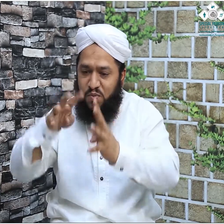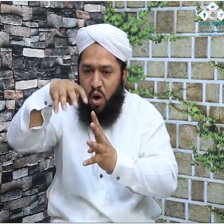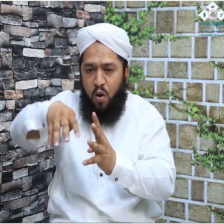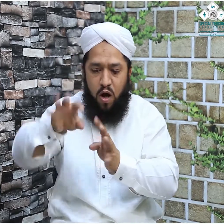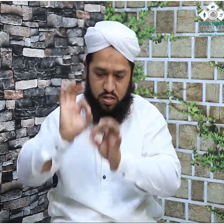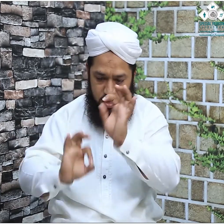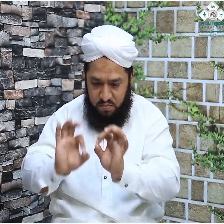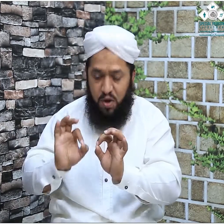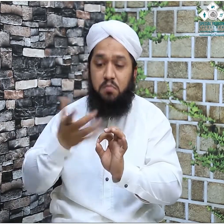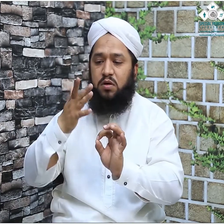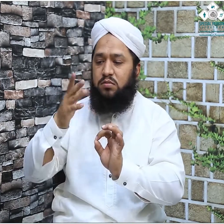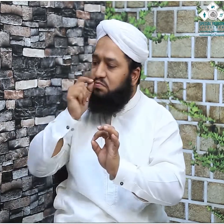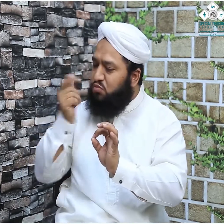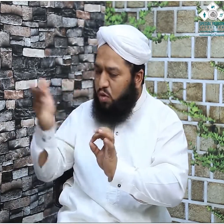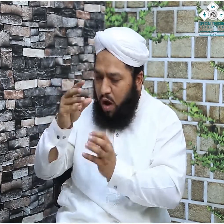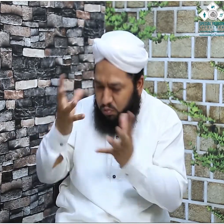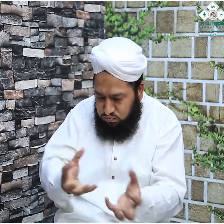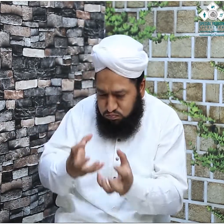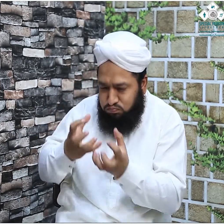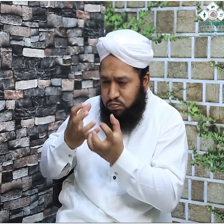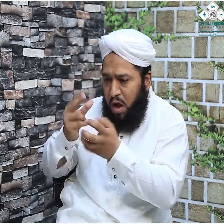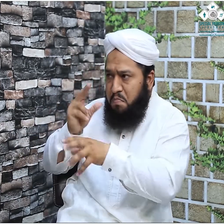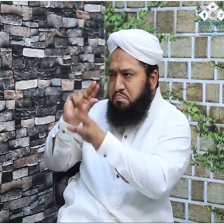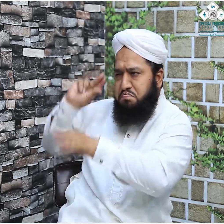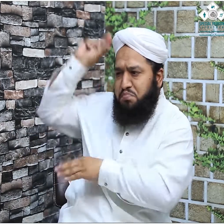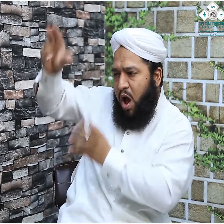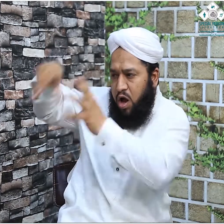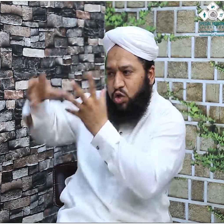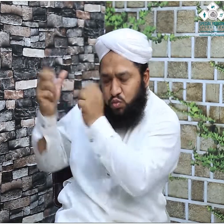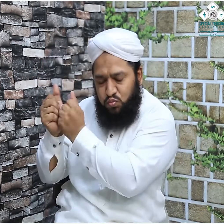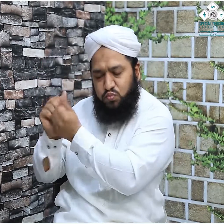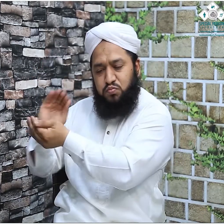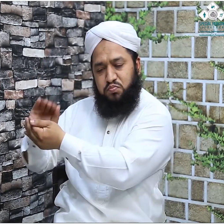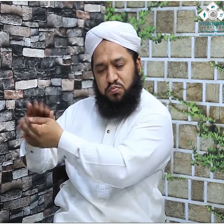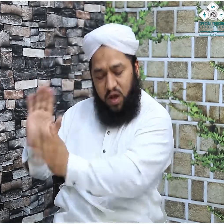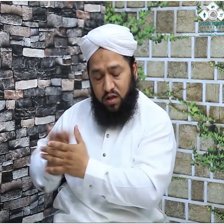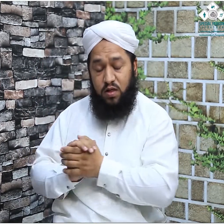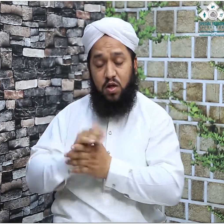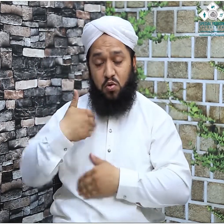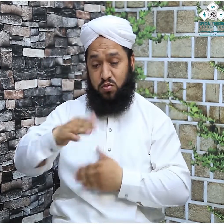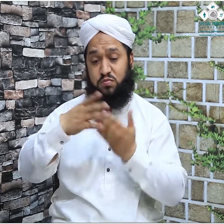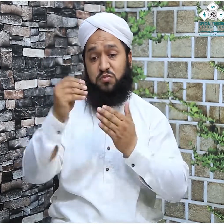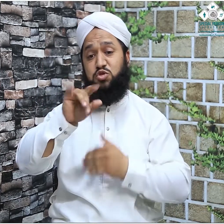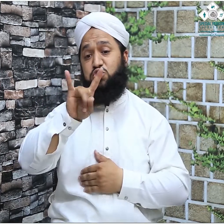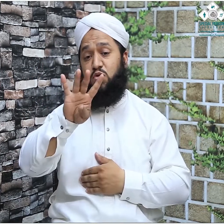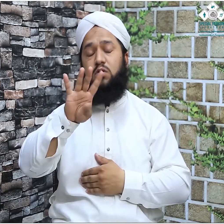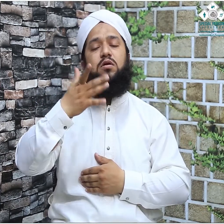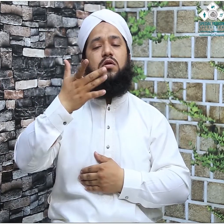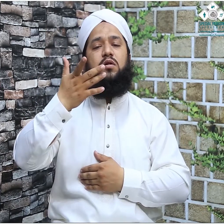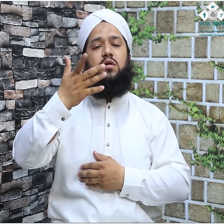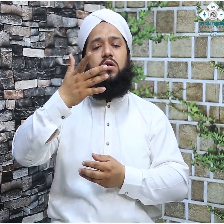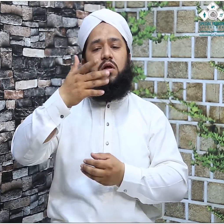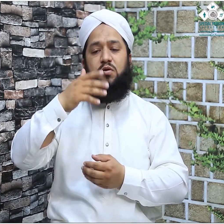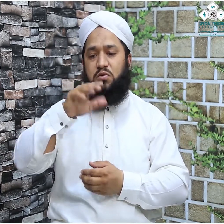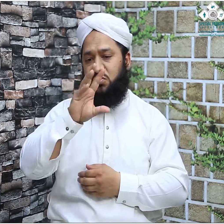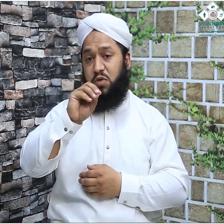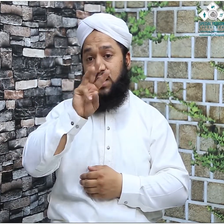ہجری اثر کے وقت جعفر بن حلاج نے حجر اسوت کو اکھار لیا حجر اسوت کو نکال لیا اور اپنے